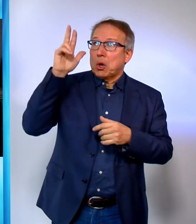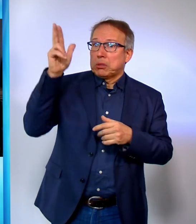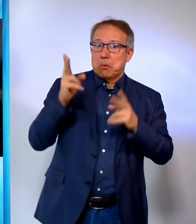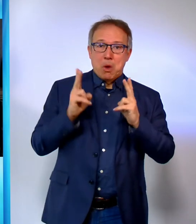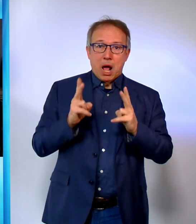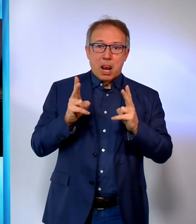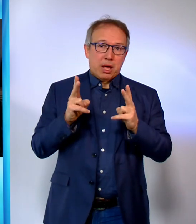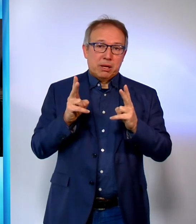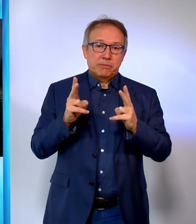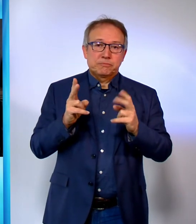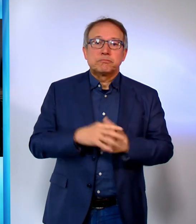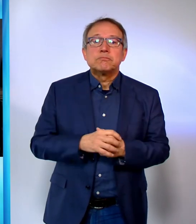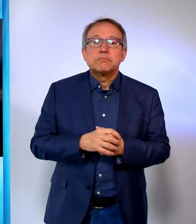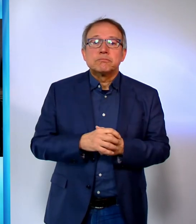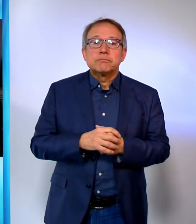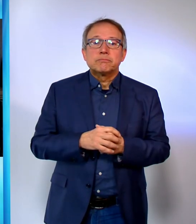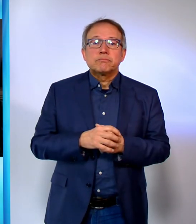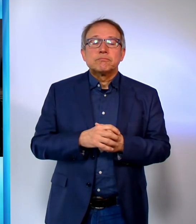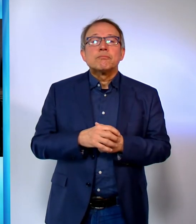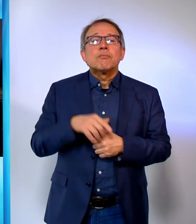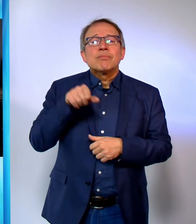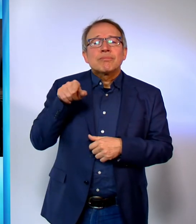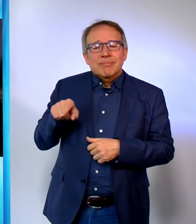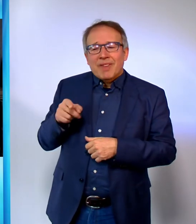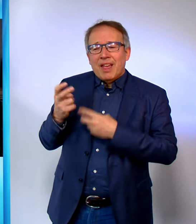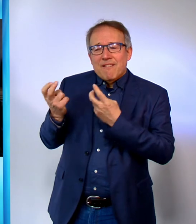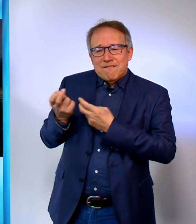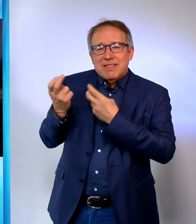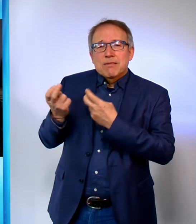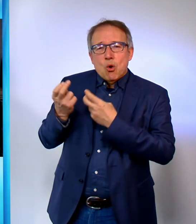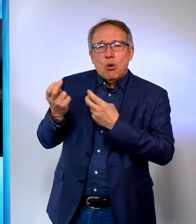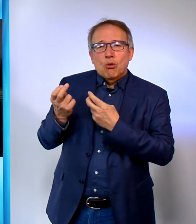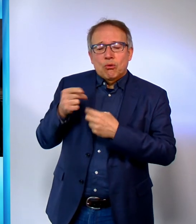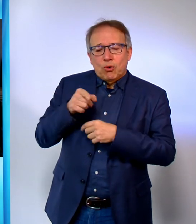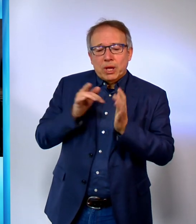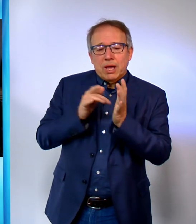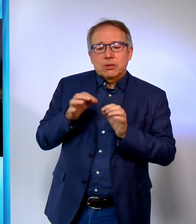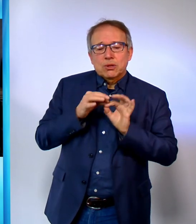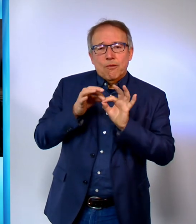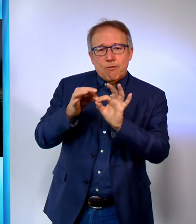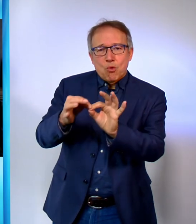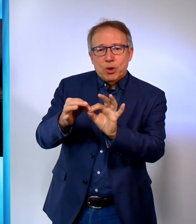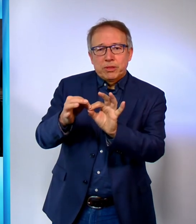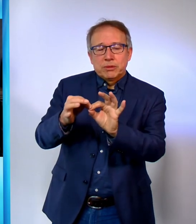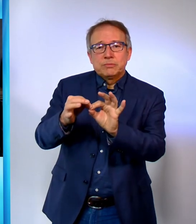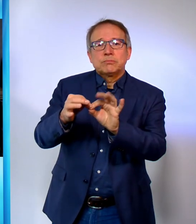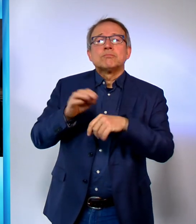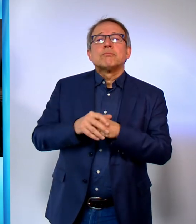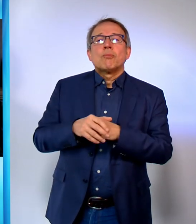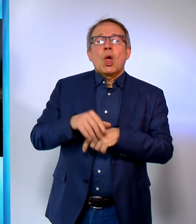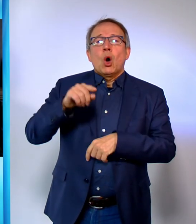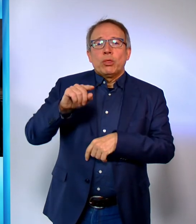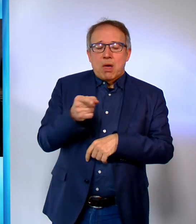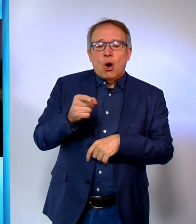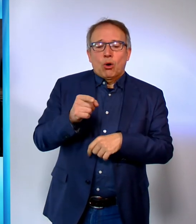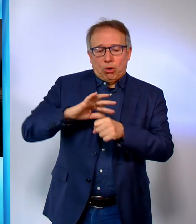uns ist und wo die Götzen stehen. Die Versuchung, in die Jesus geführt wurde und vor die uns die Corona